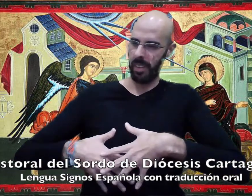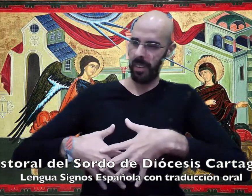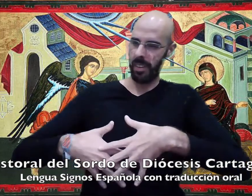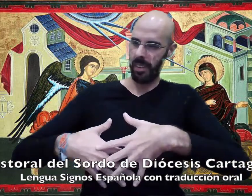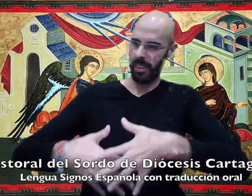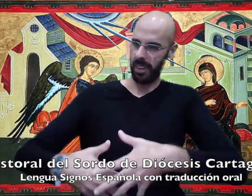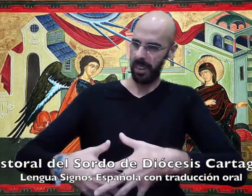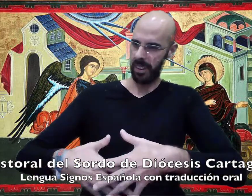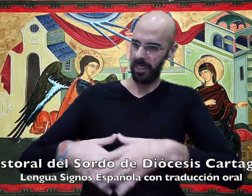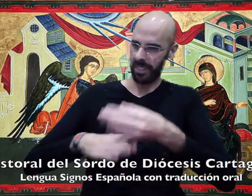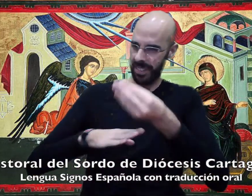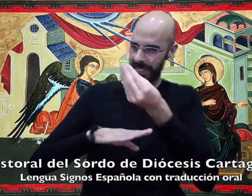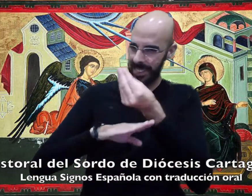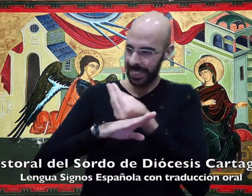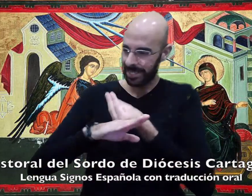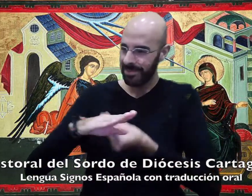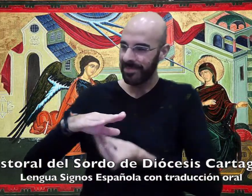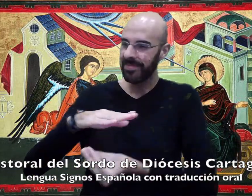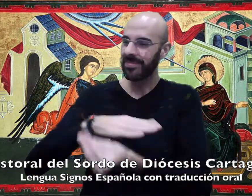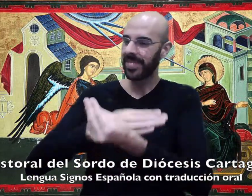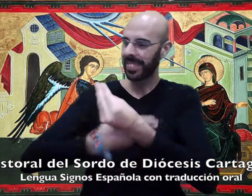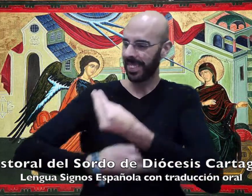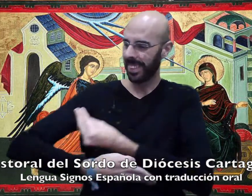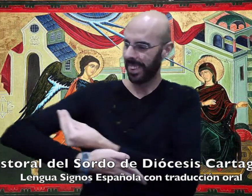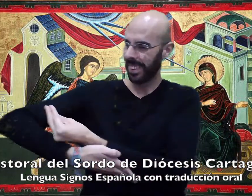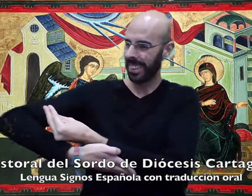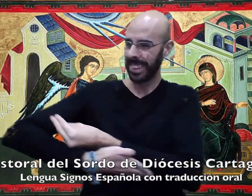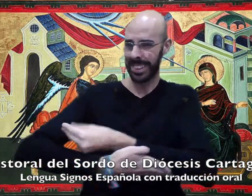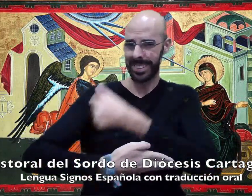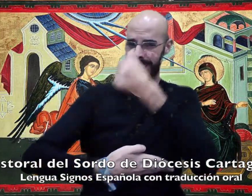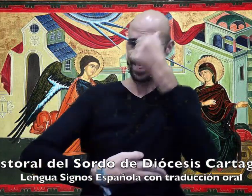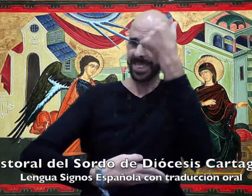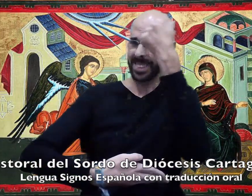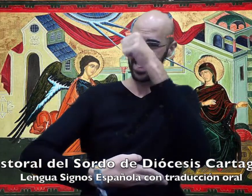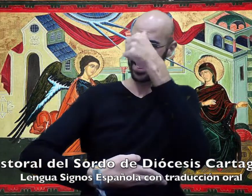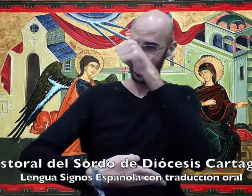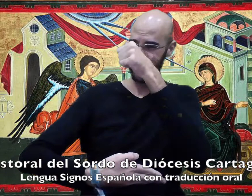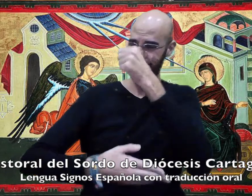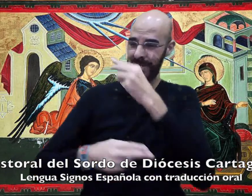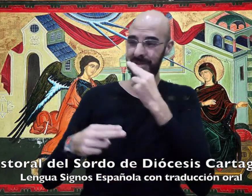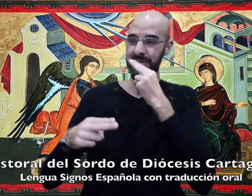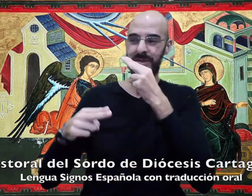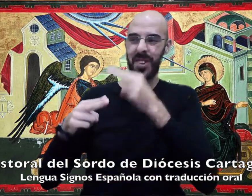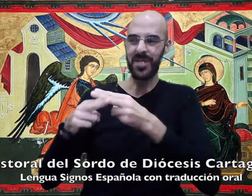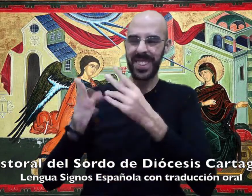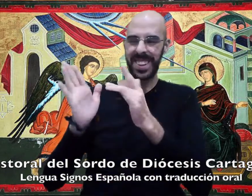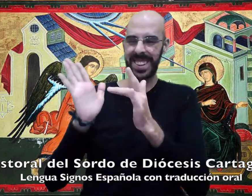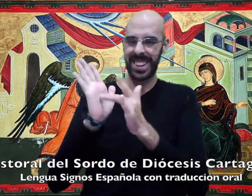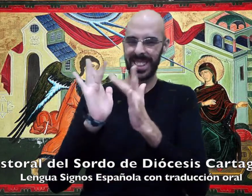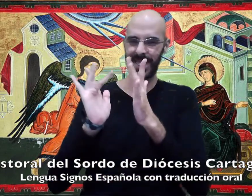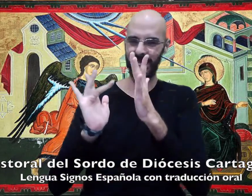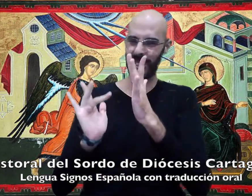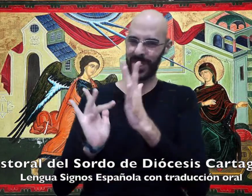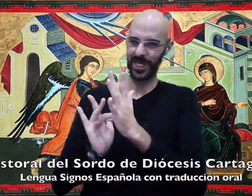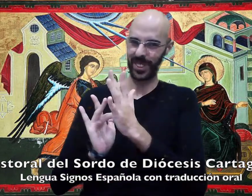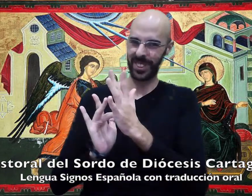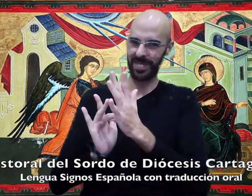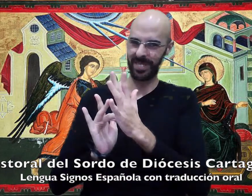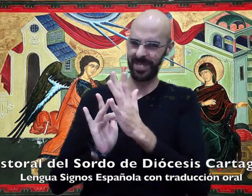Concebirás en tu vientre y darás a luz un hijo y le pondrás por